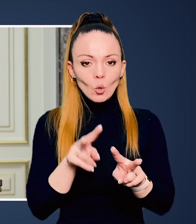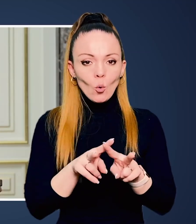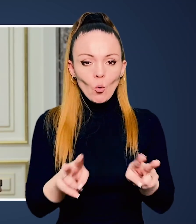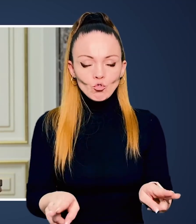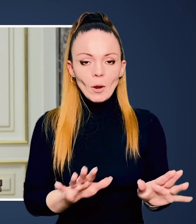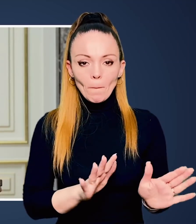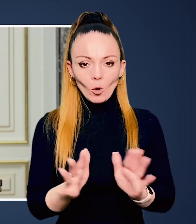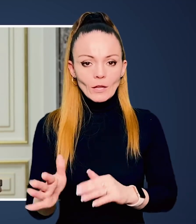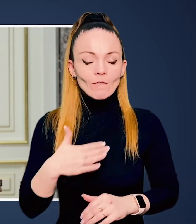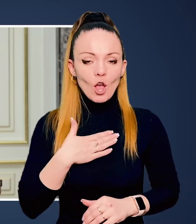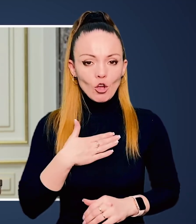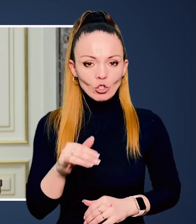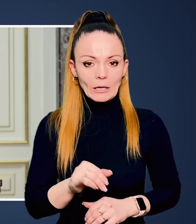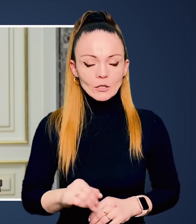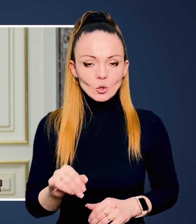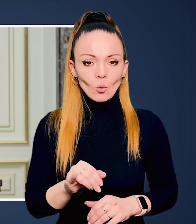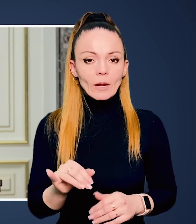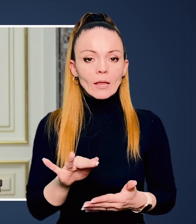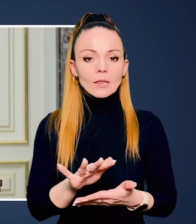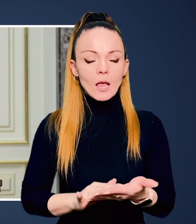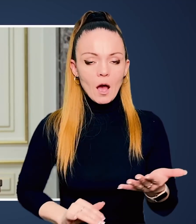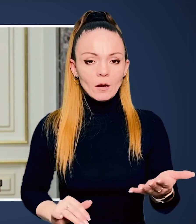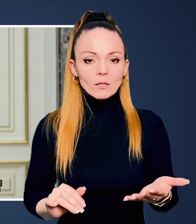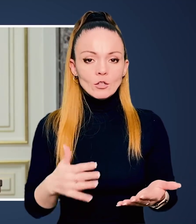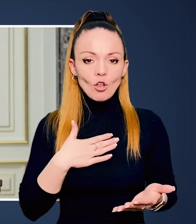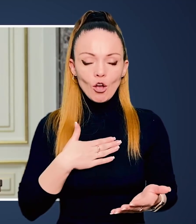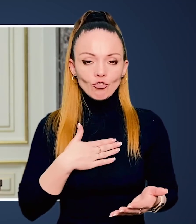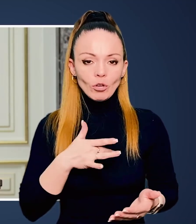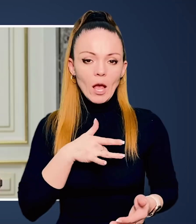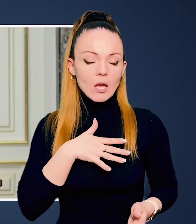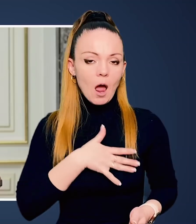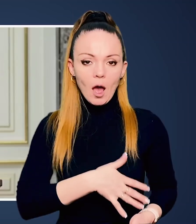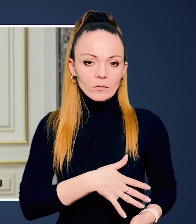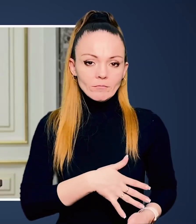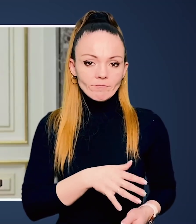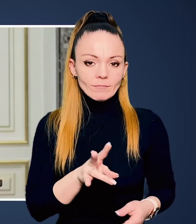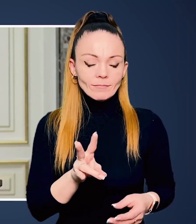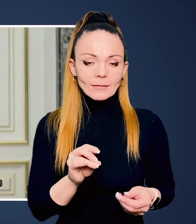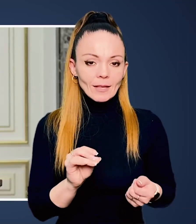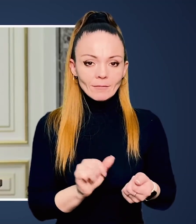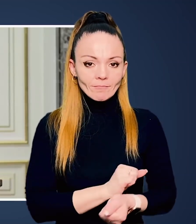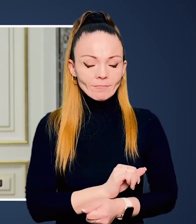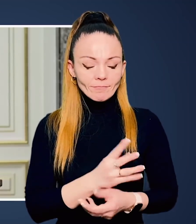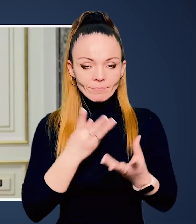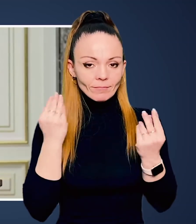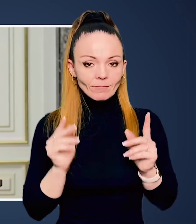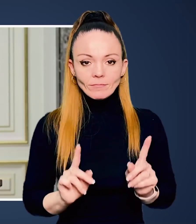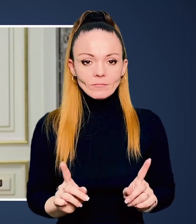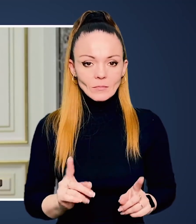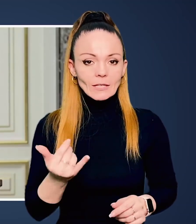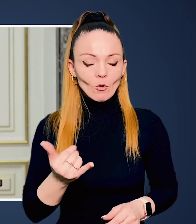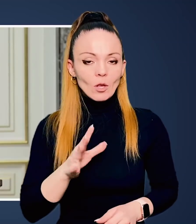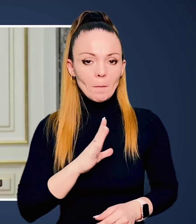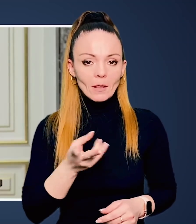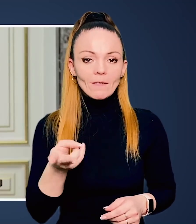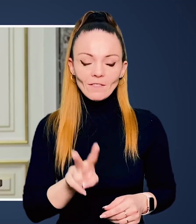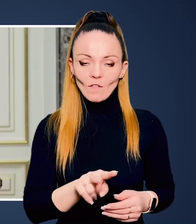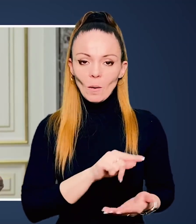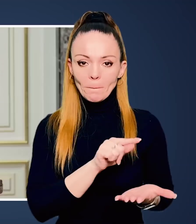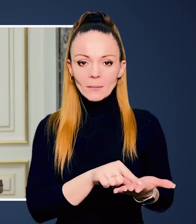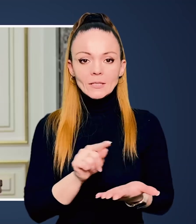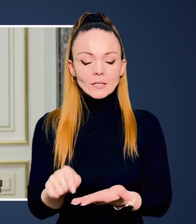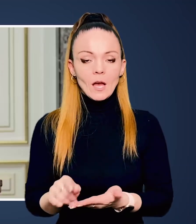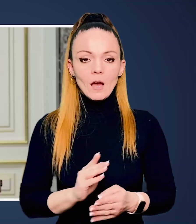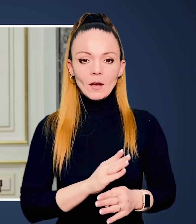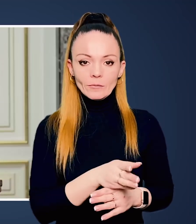Ми переживали схожі події в нашій історії, і далі наші рани не загоїлися. Сьогодні ми